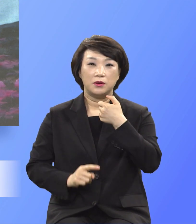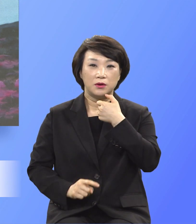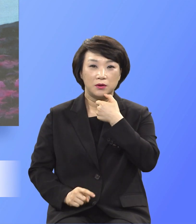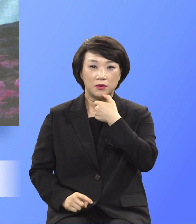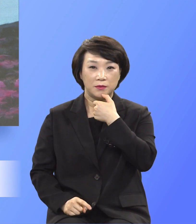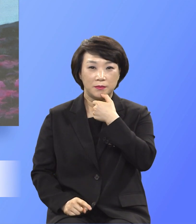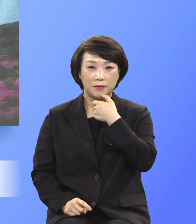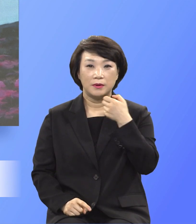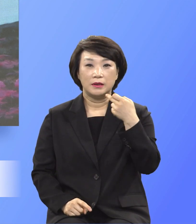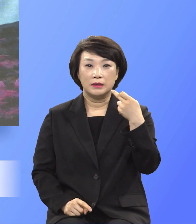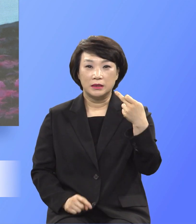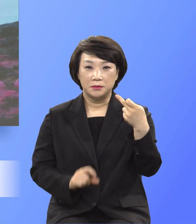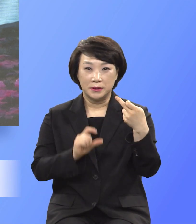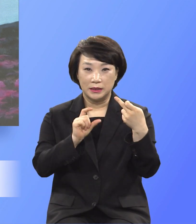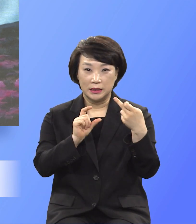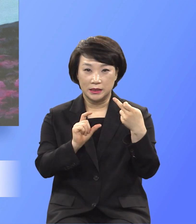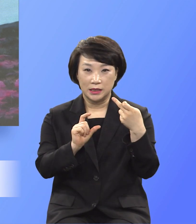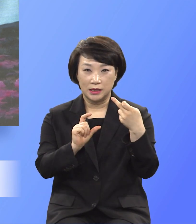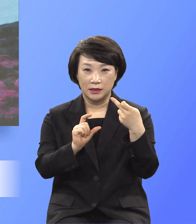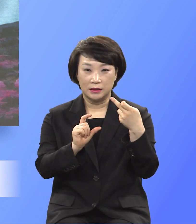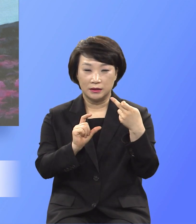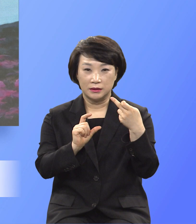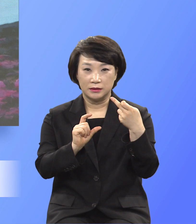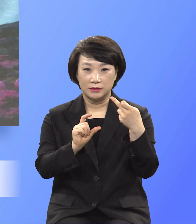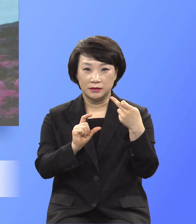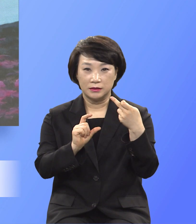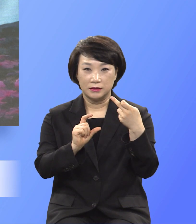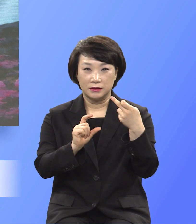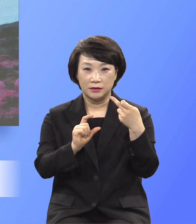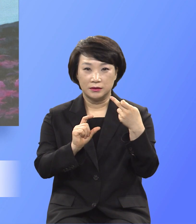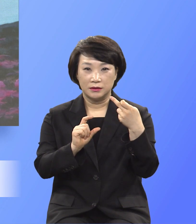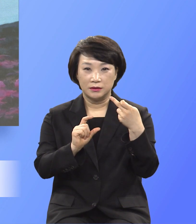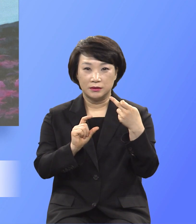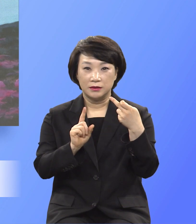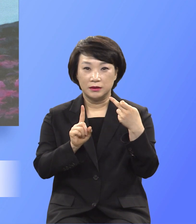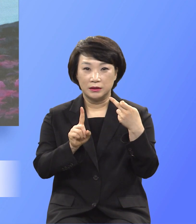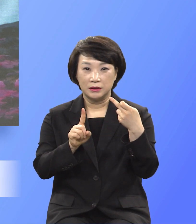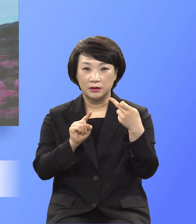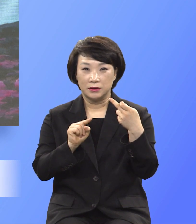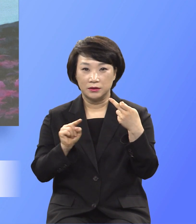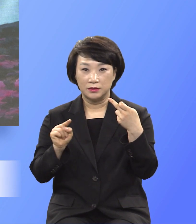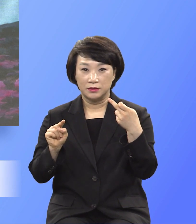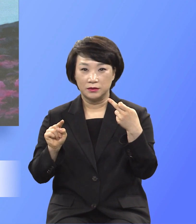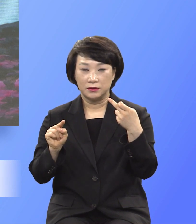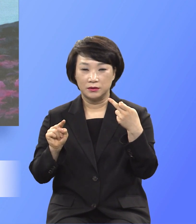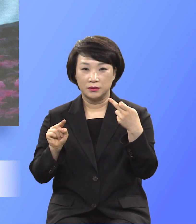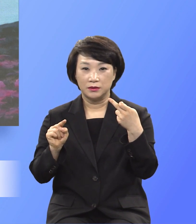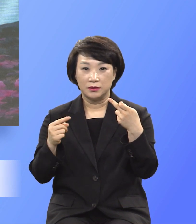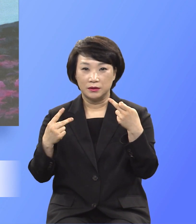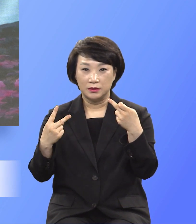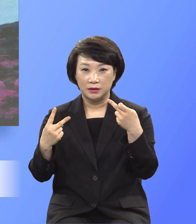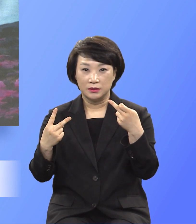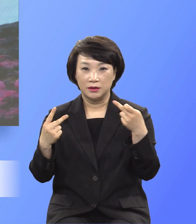12장 1절에서 2절까지를